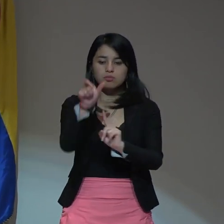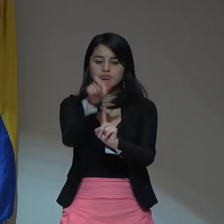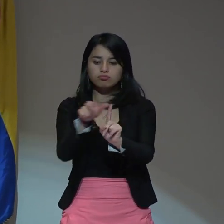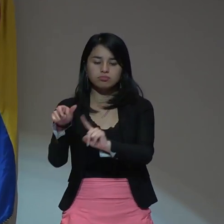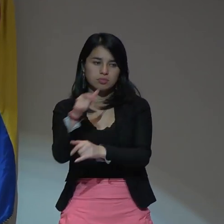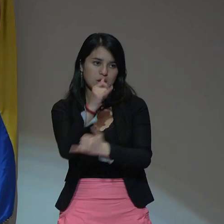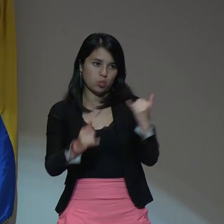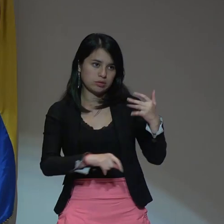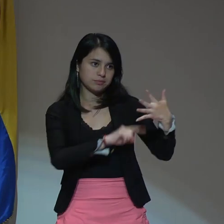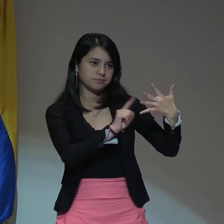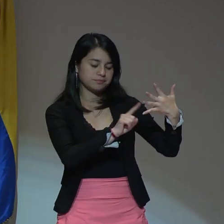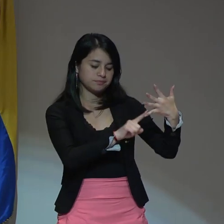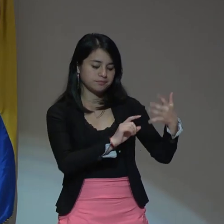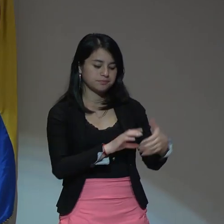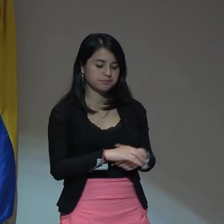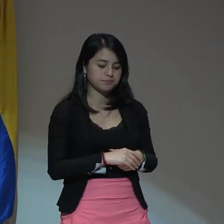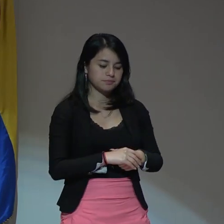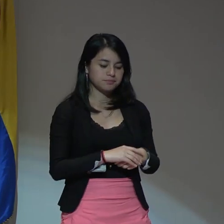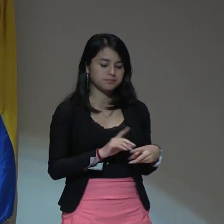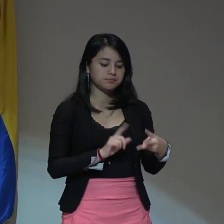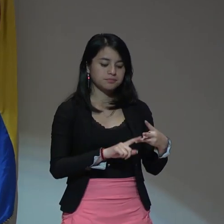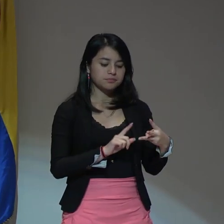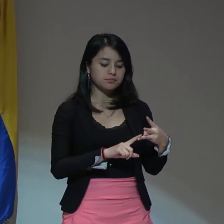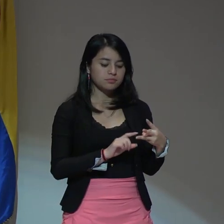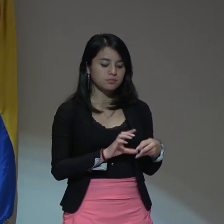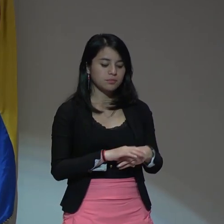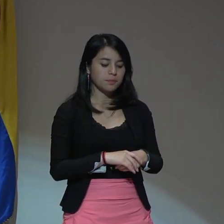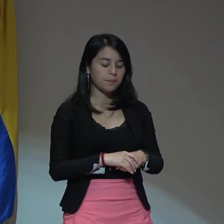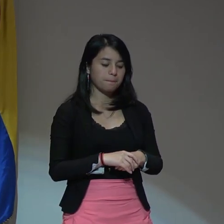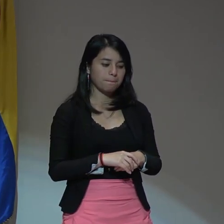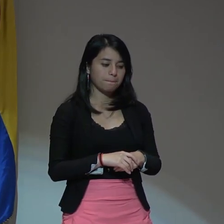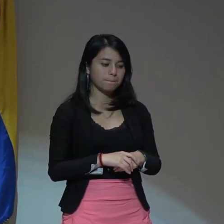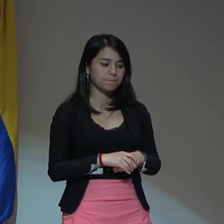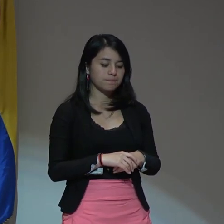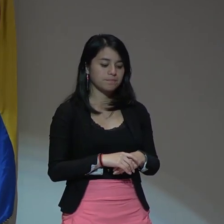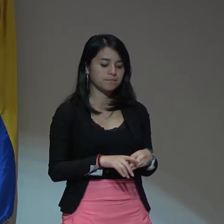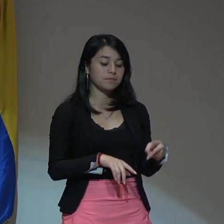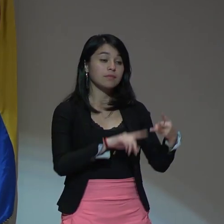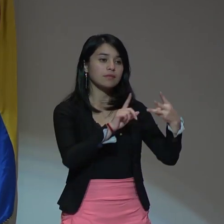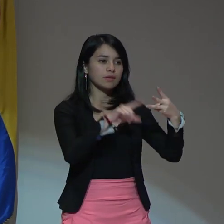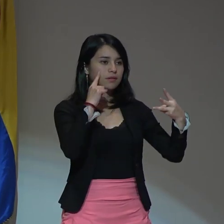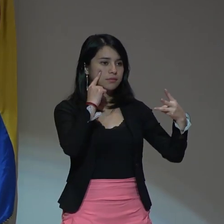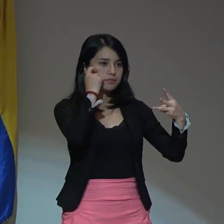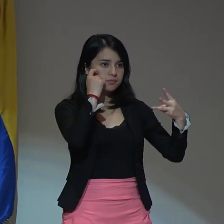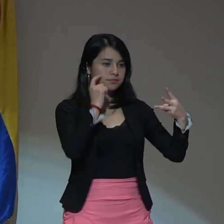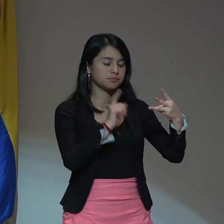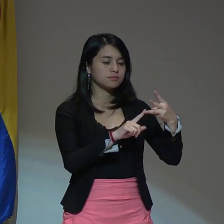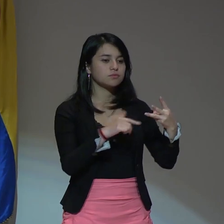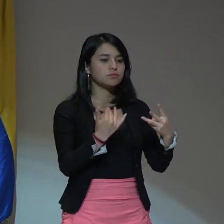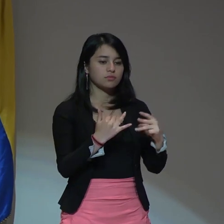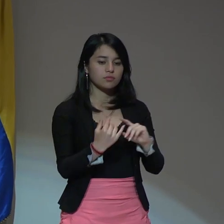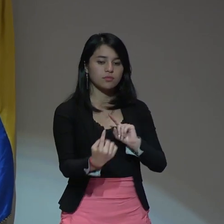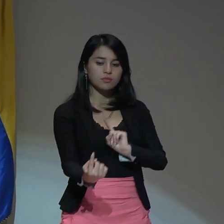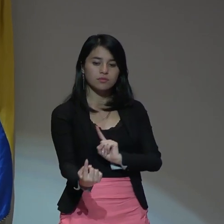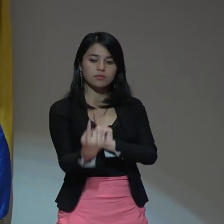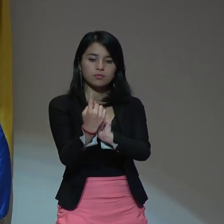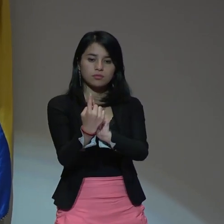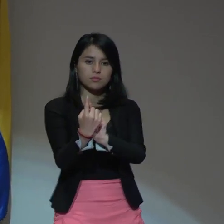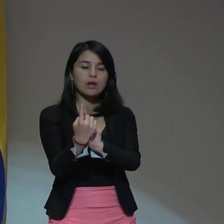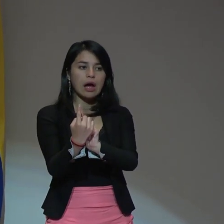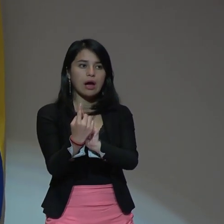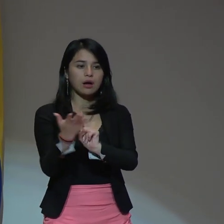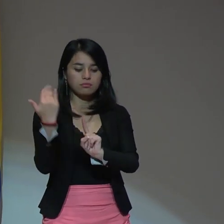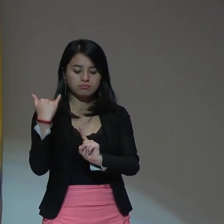punto. Cuando hablo del tercer desafío crear un acercamiento decolonial